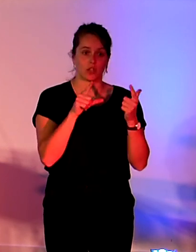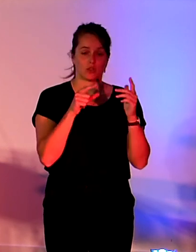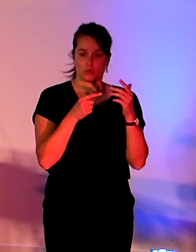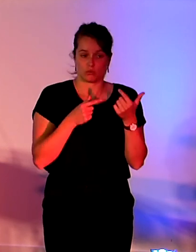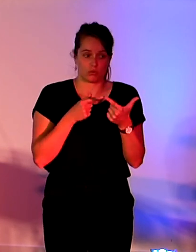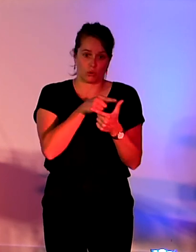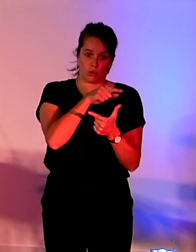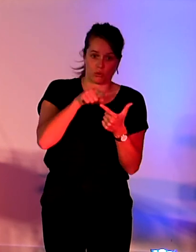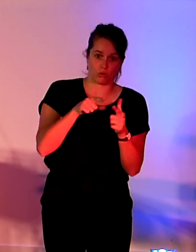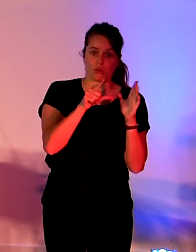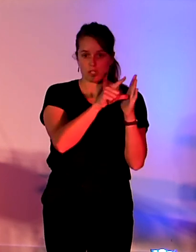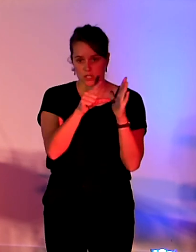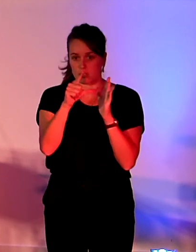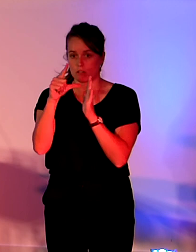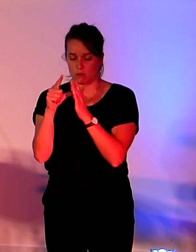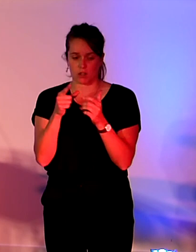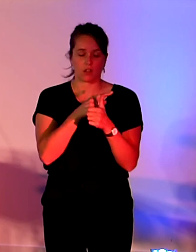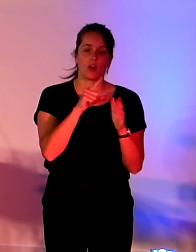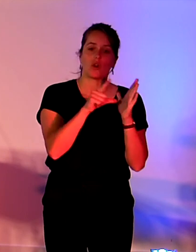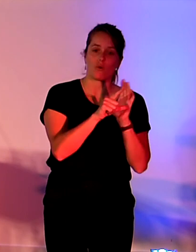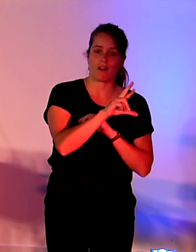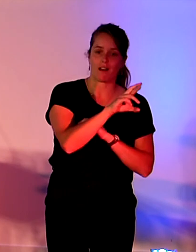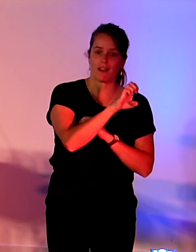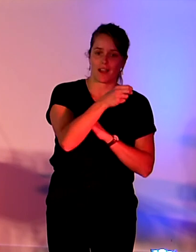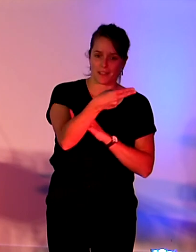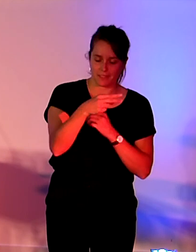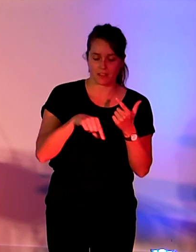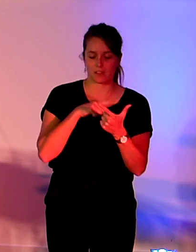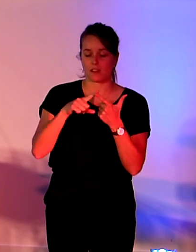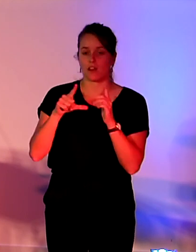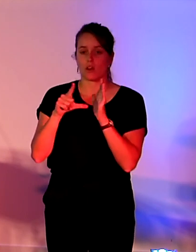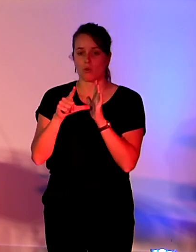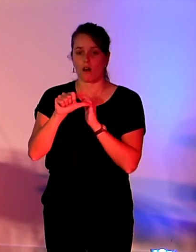dispositifs législatifs, donc la loi Rennes et la loi AJEC,